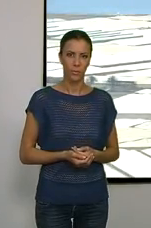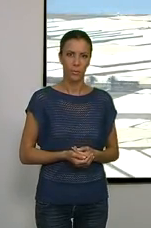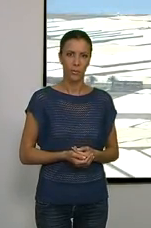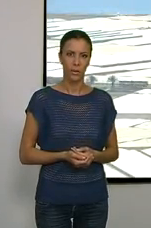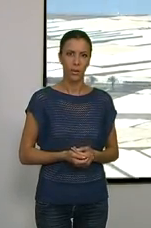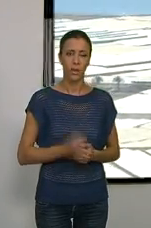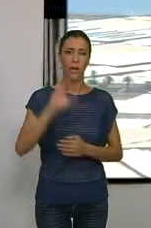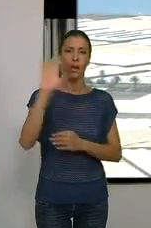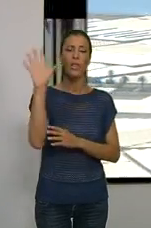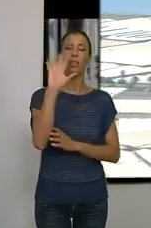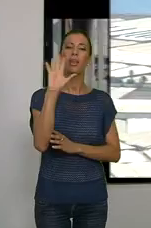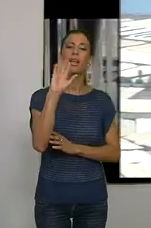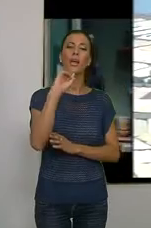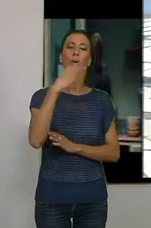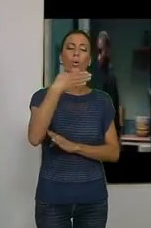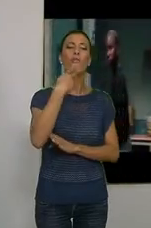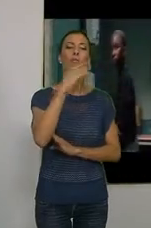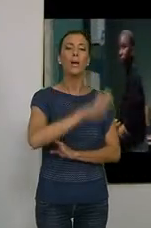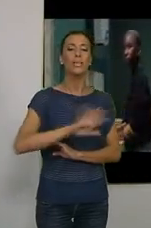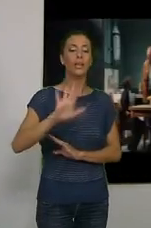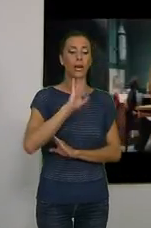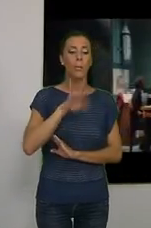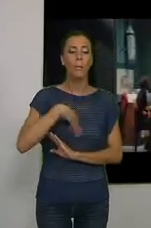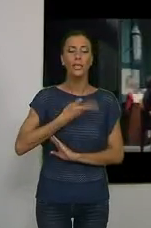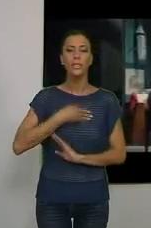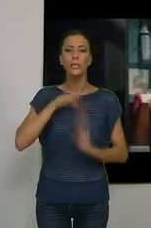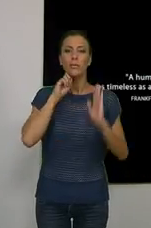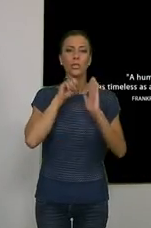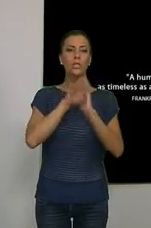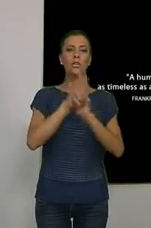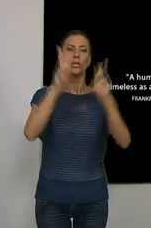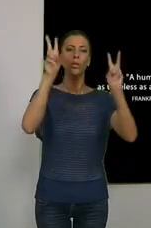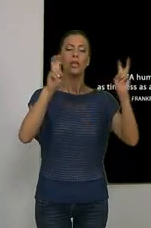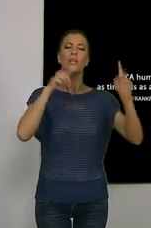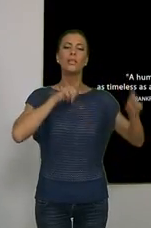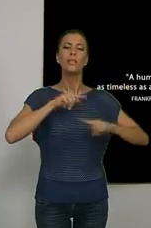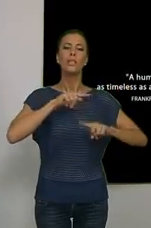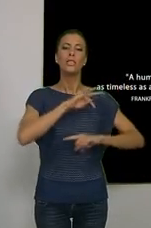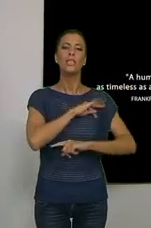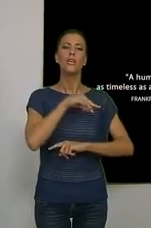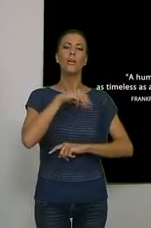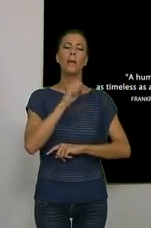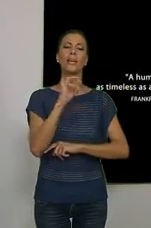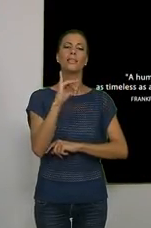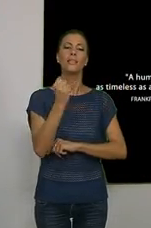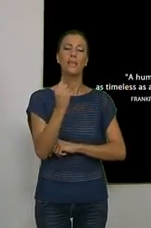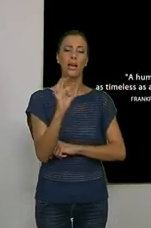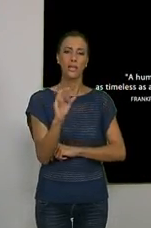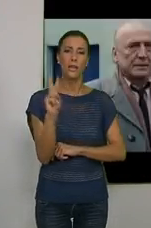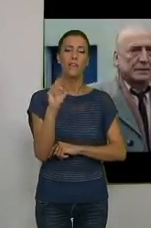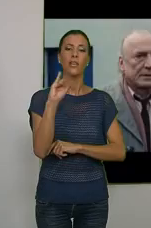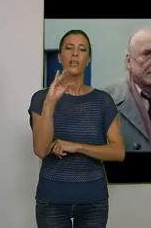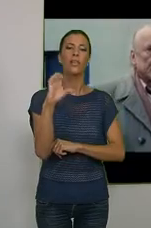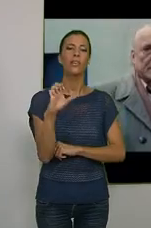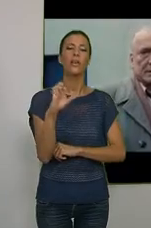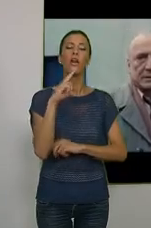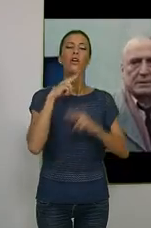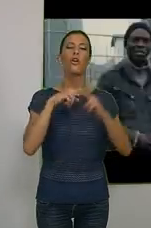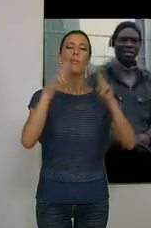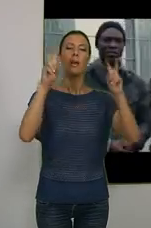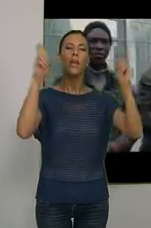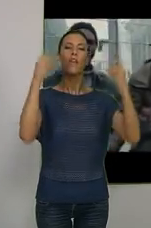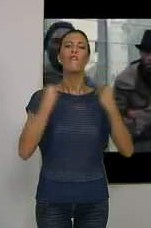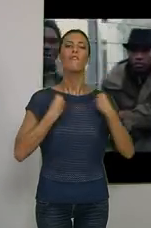El cineclote de Mediterráneo proyectará mañana la película del director chileno Matías Vice, La vida de los